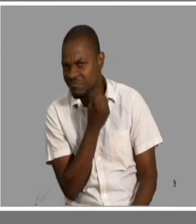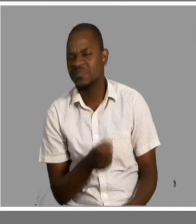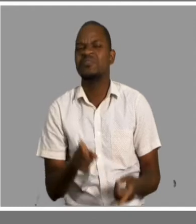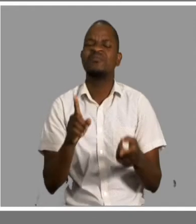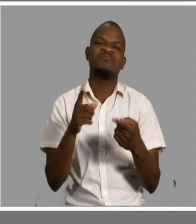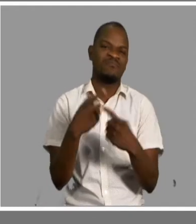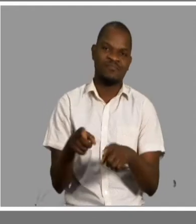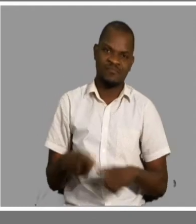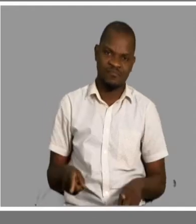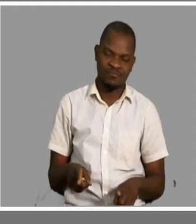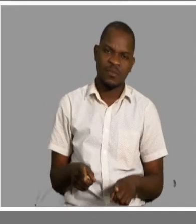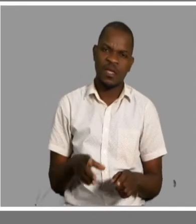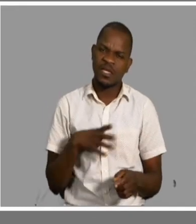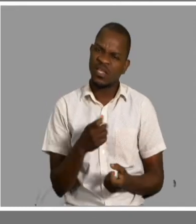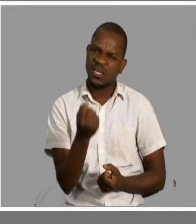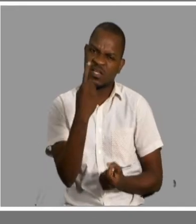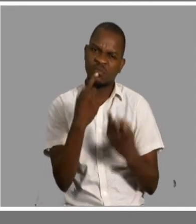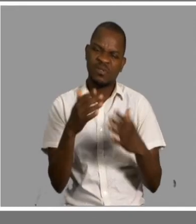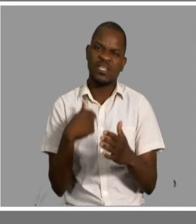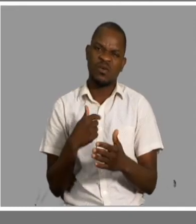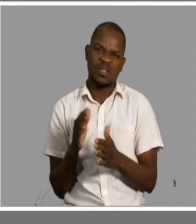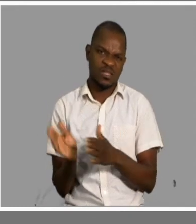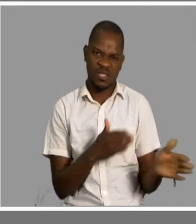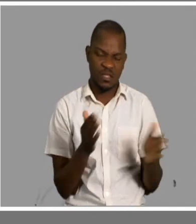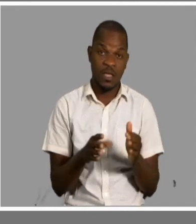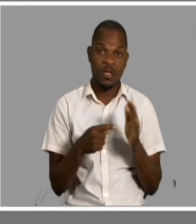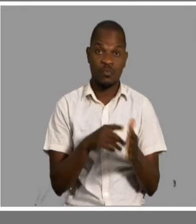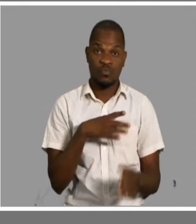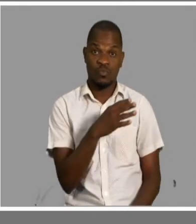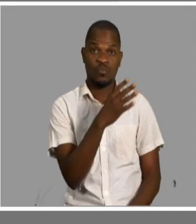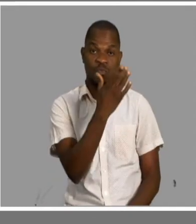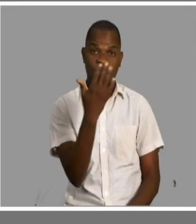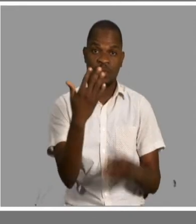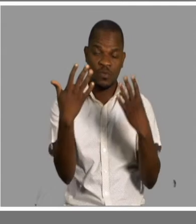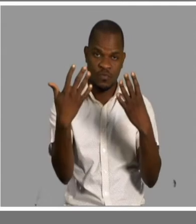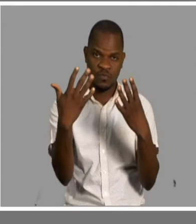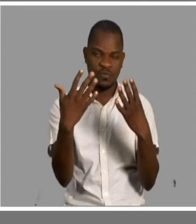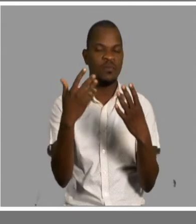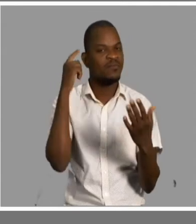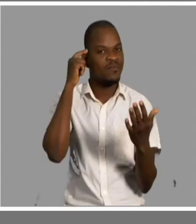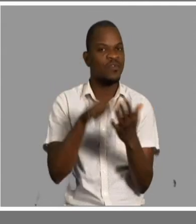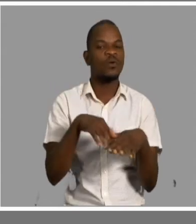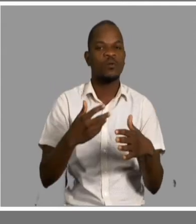brincadeira, eu vou saltando algumas, temos a brincadeira 9, que é contando histórias,